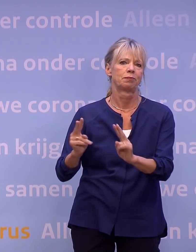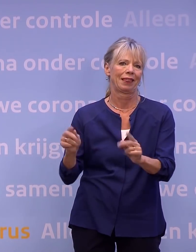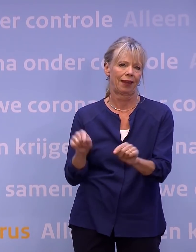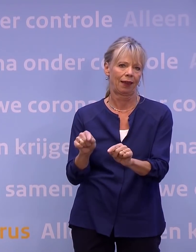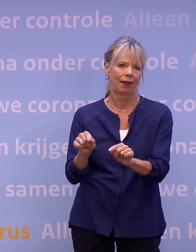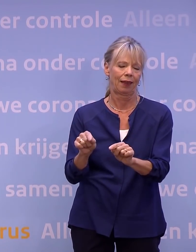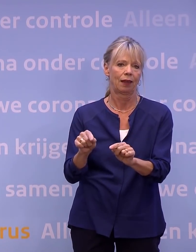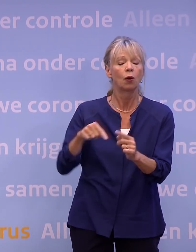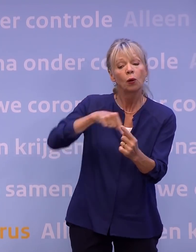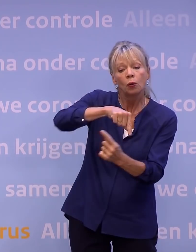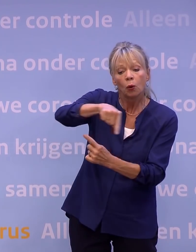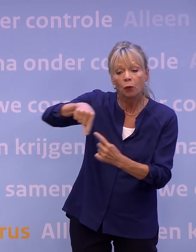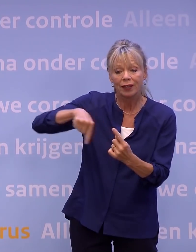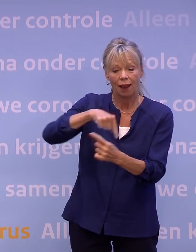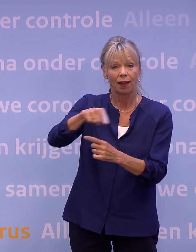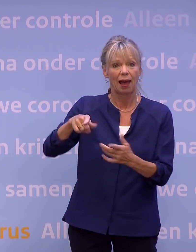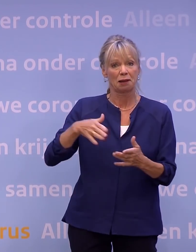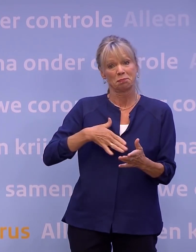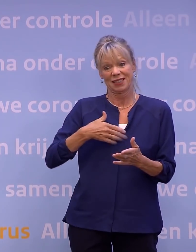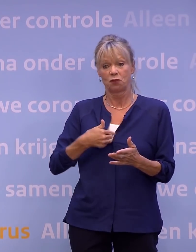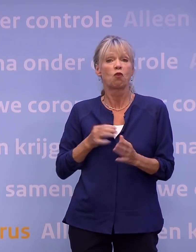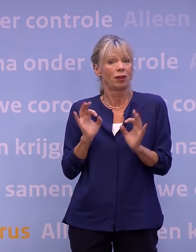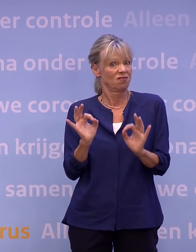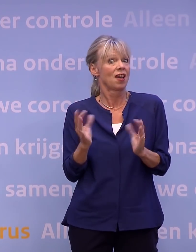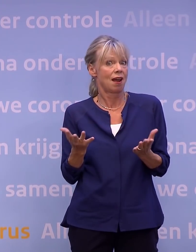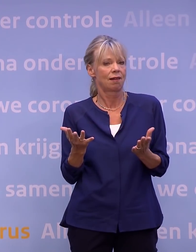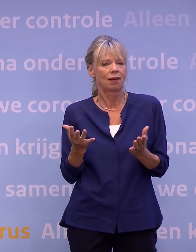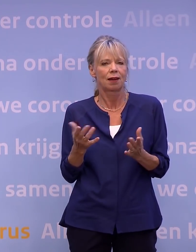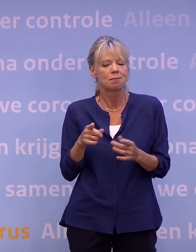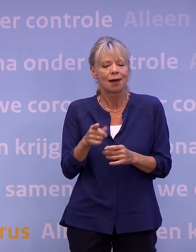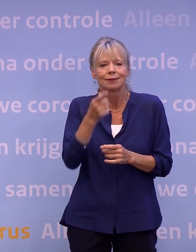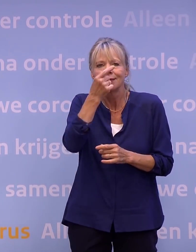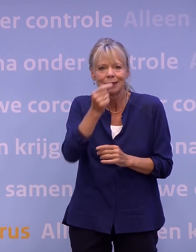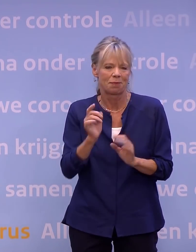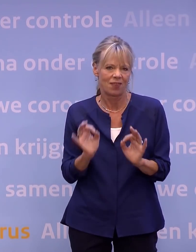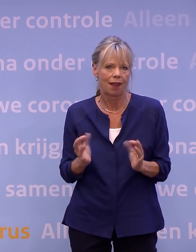elkaar misschien veilig voelt, is dus feitelijk schijnveiligheid.